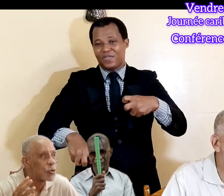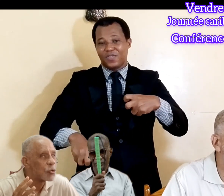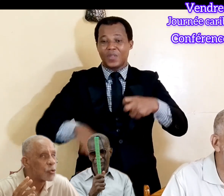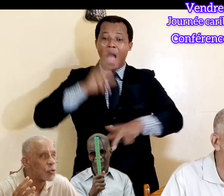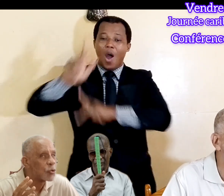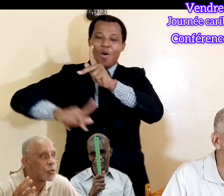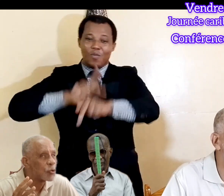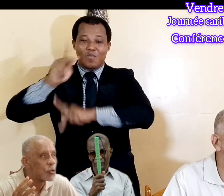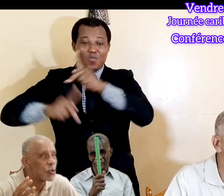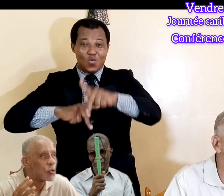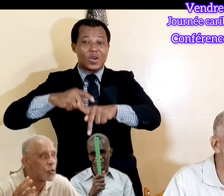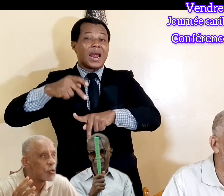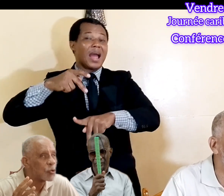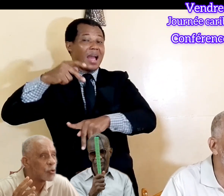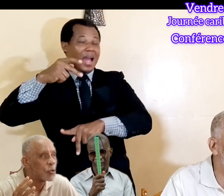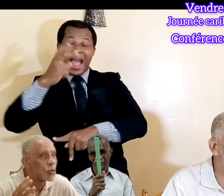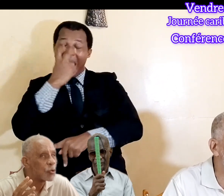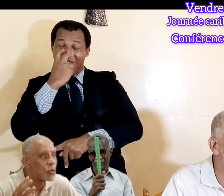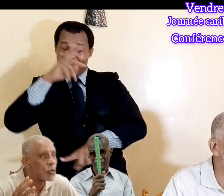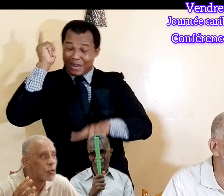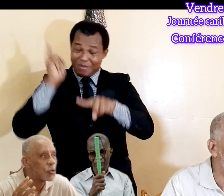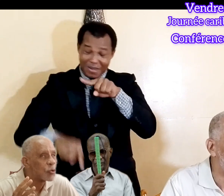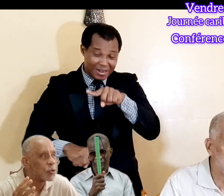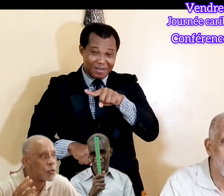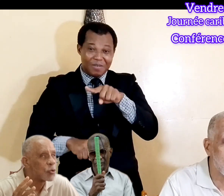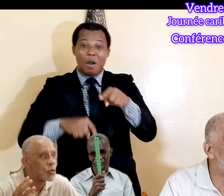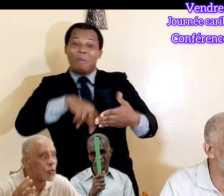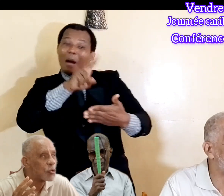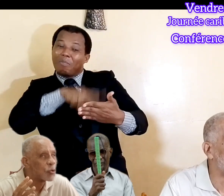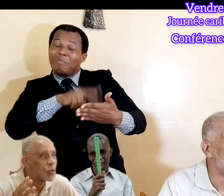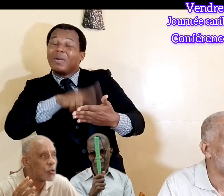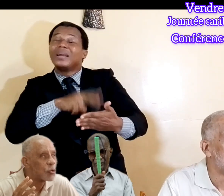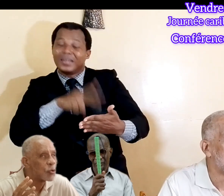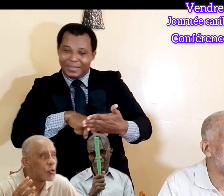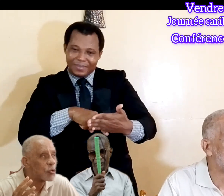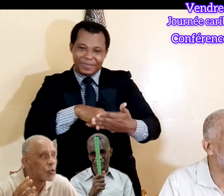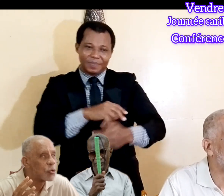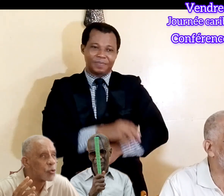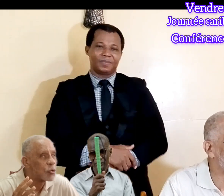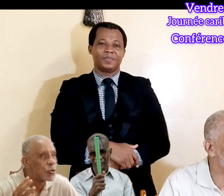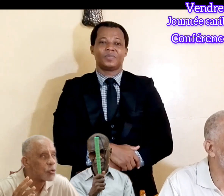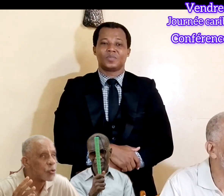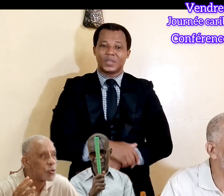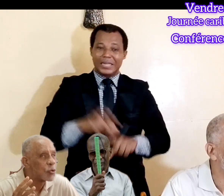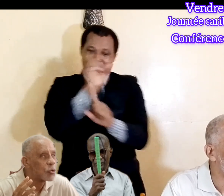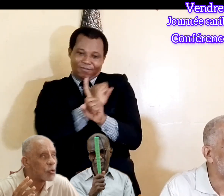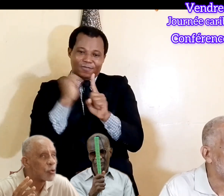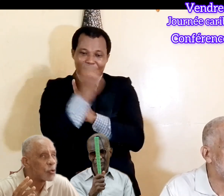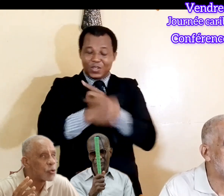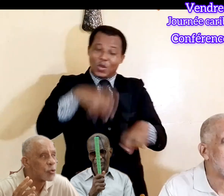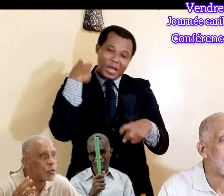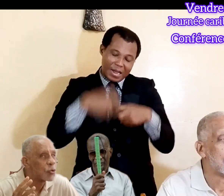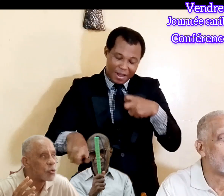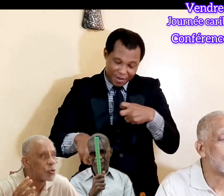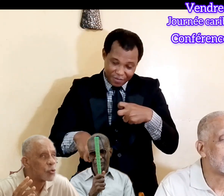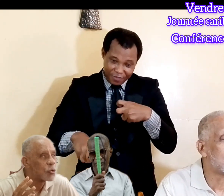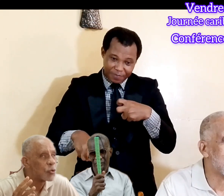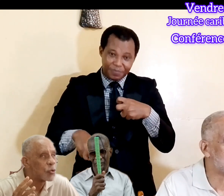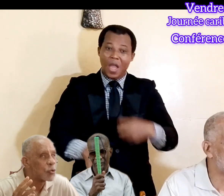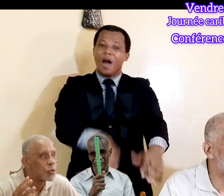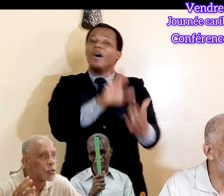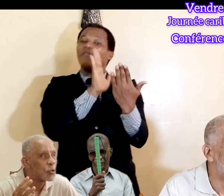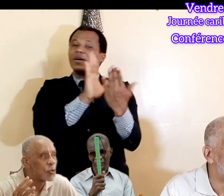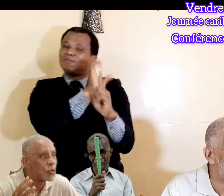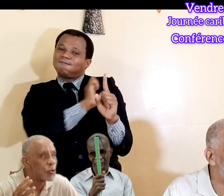par rapport aux personnes handicapées du jour, ce sont des situations catastrophiques. catastrophique et devant